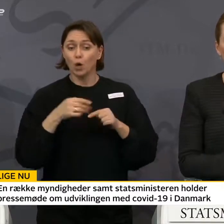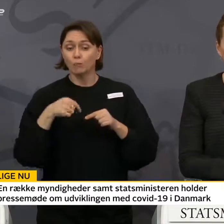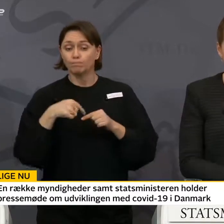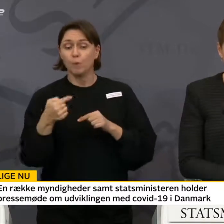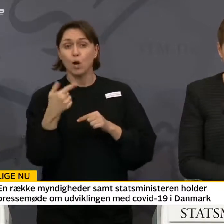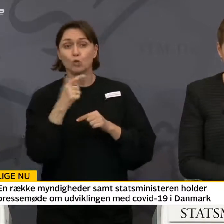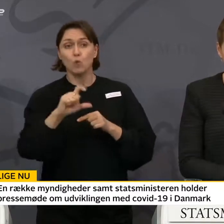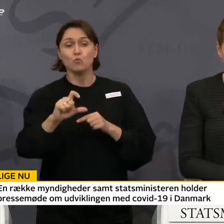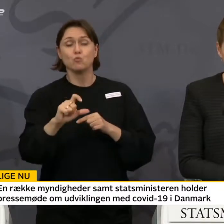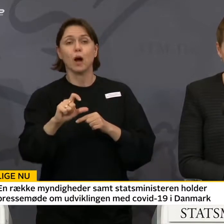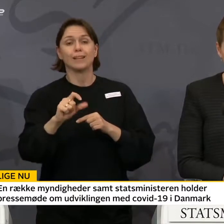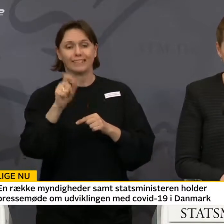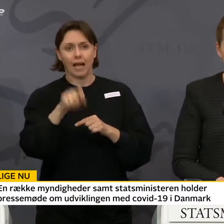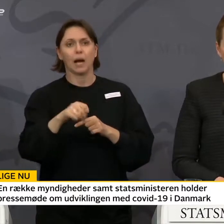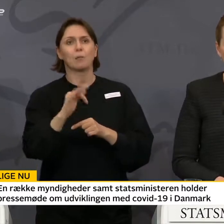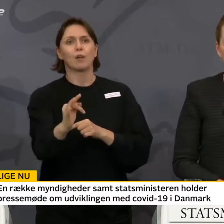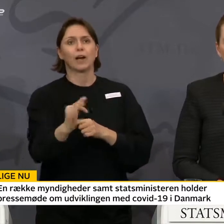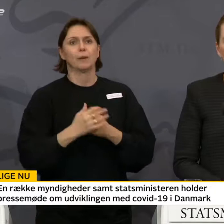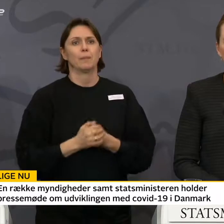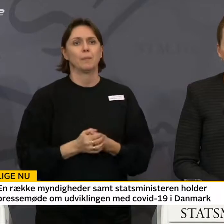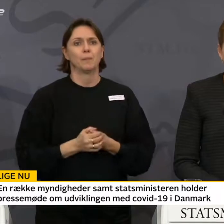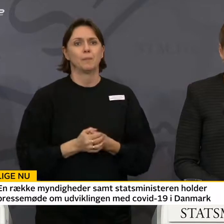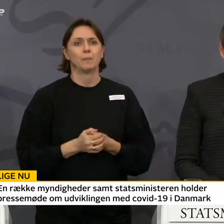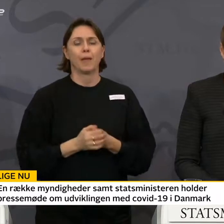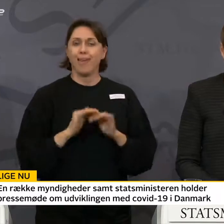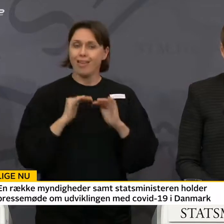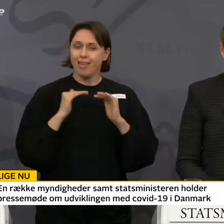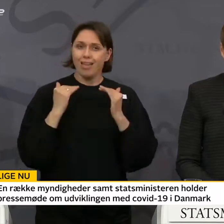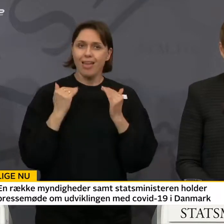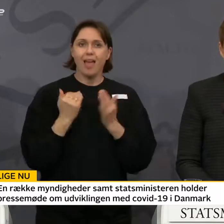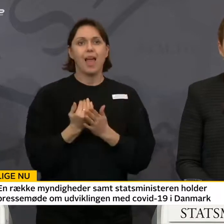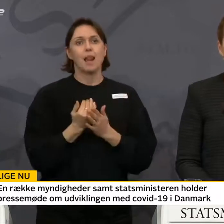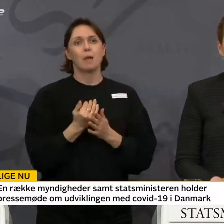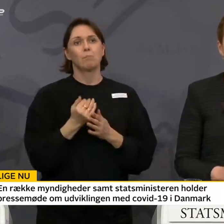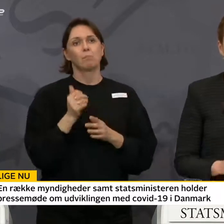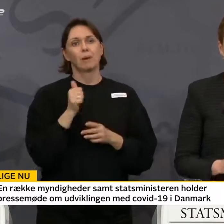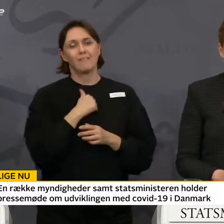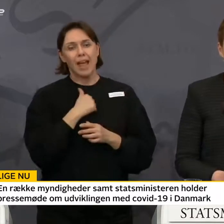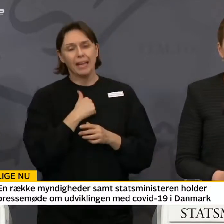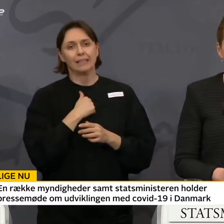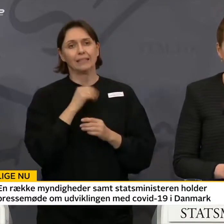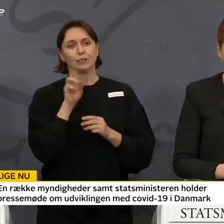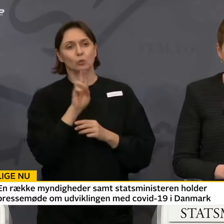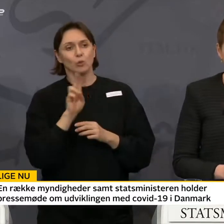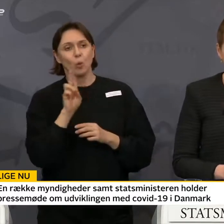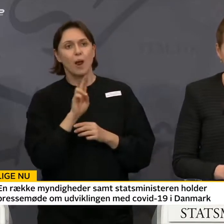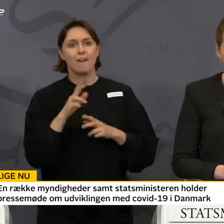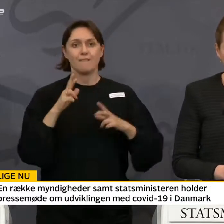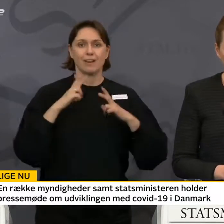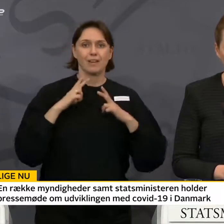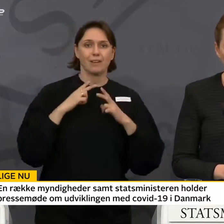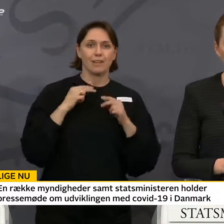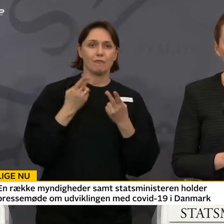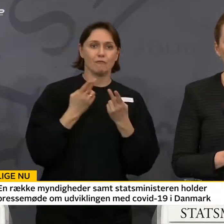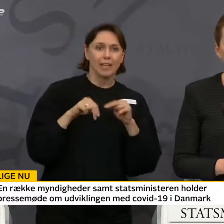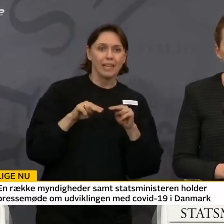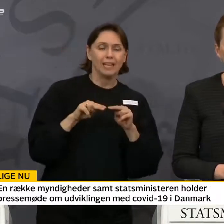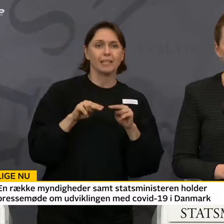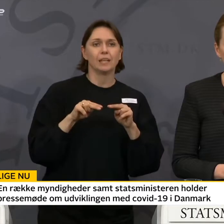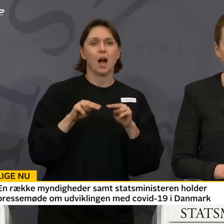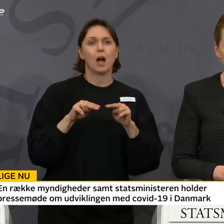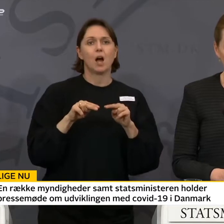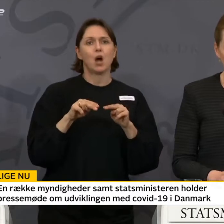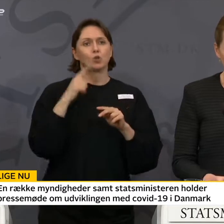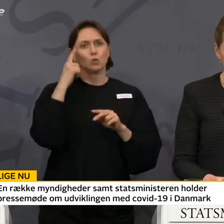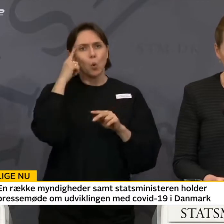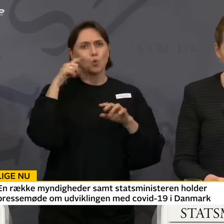fra fredag. Alle private institutioner, frivillige foreninger, tro